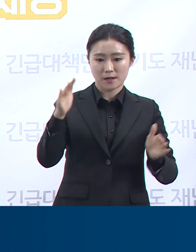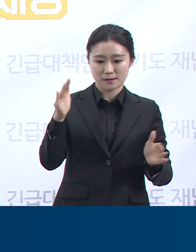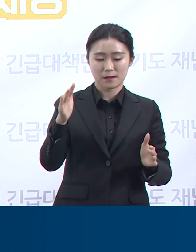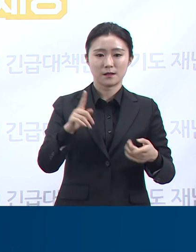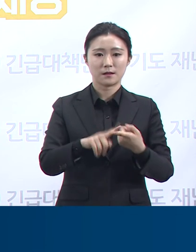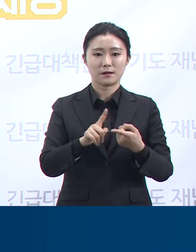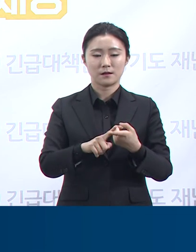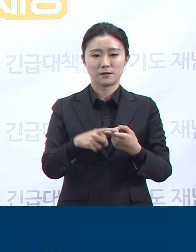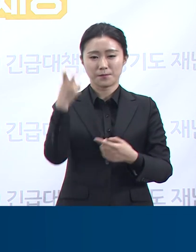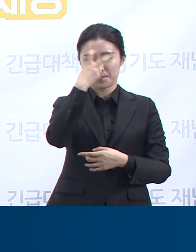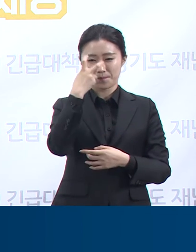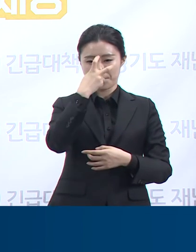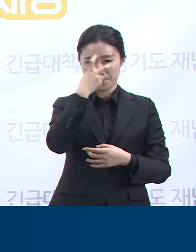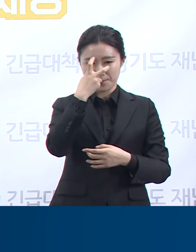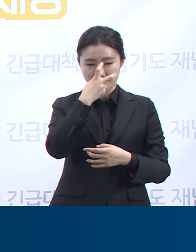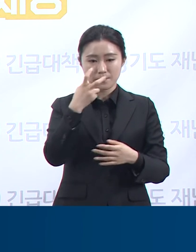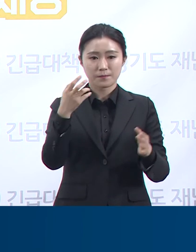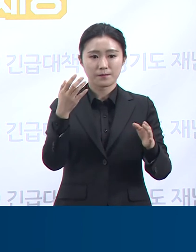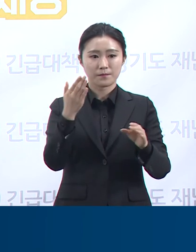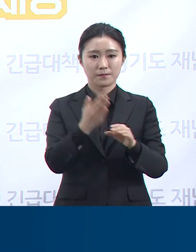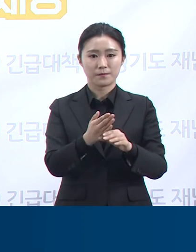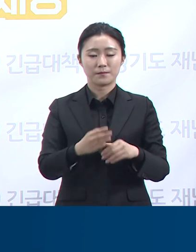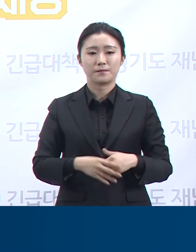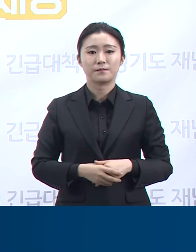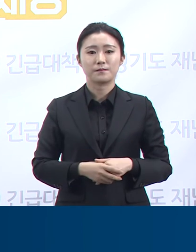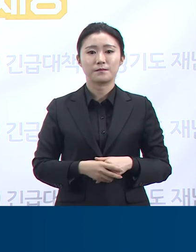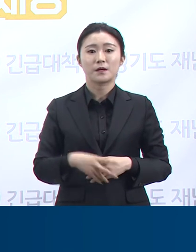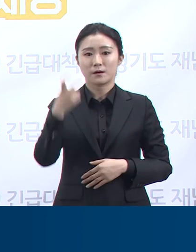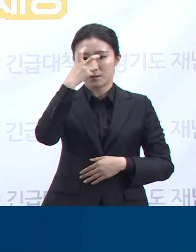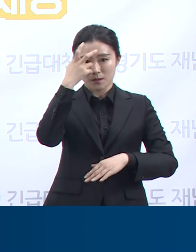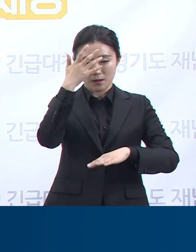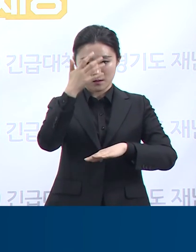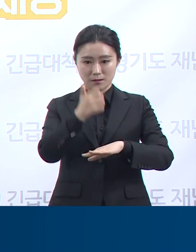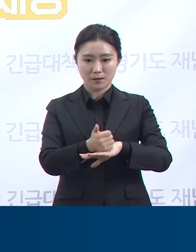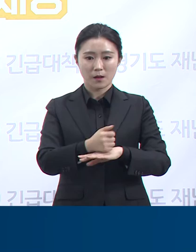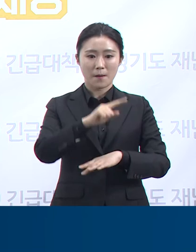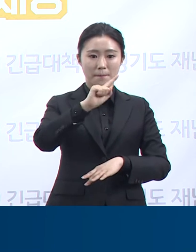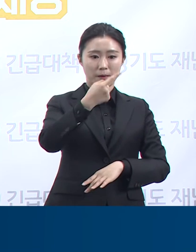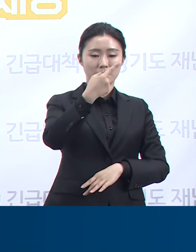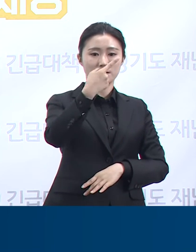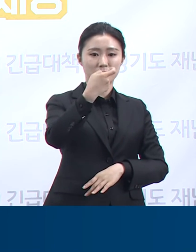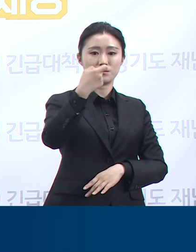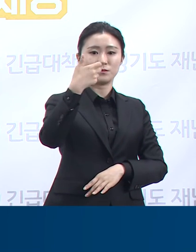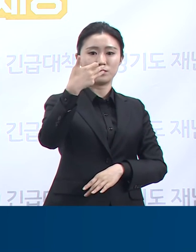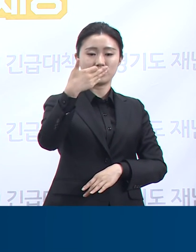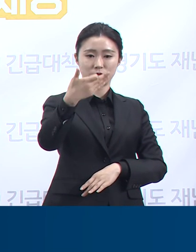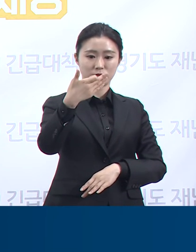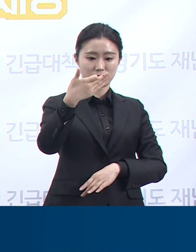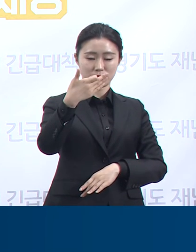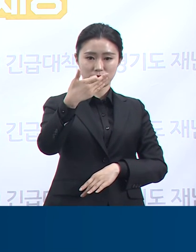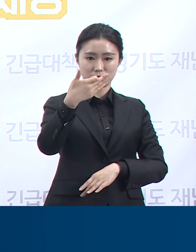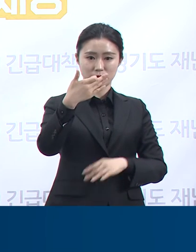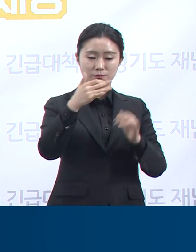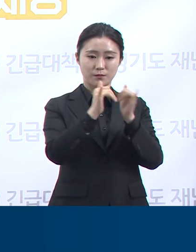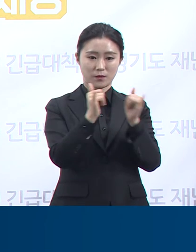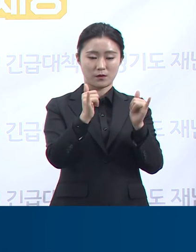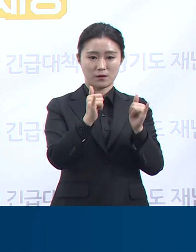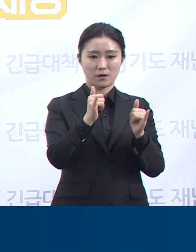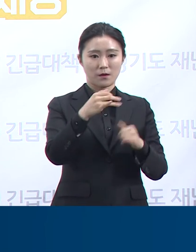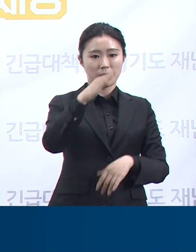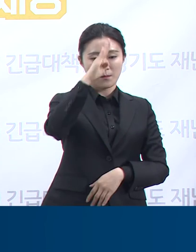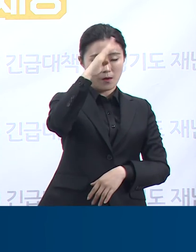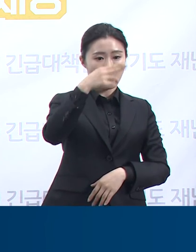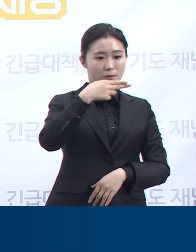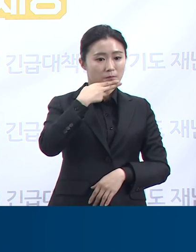대해 전수검사를 실시하였습니다. 그 결과 119명이 음성 판정을 받았고 나머지 99명은